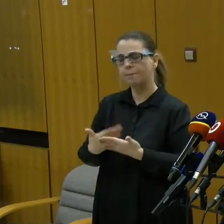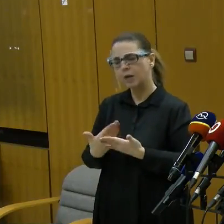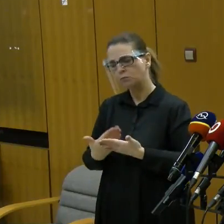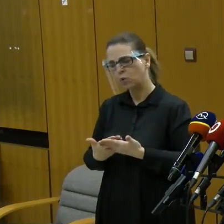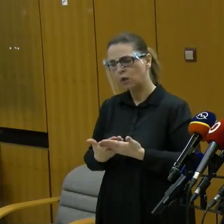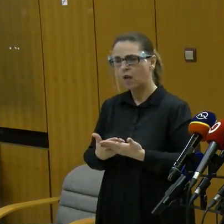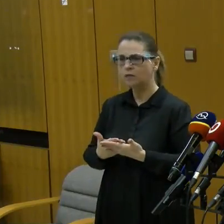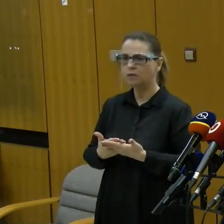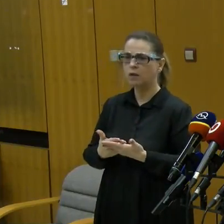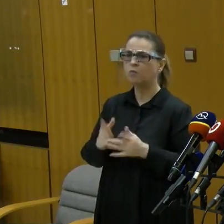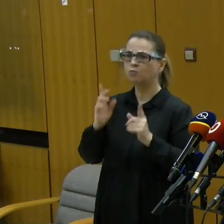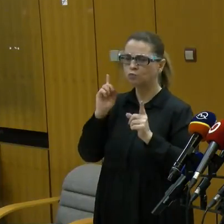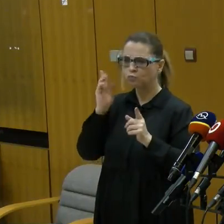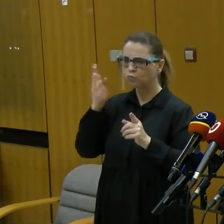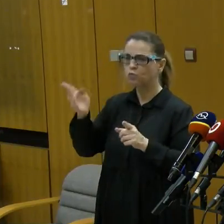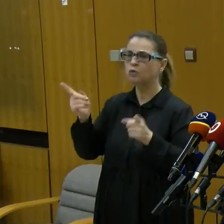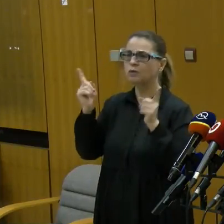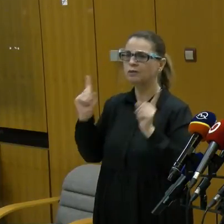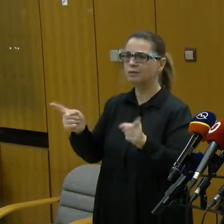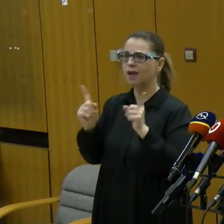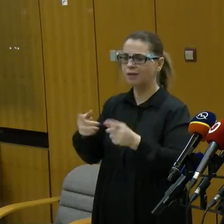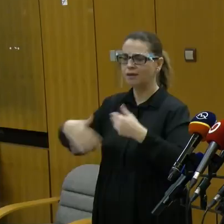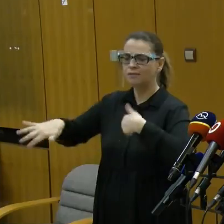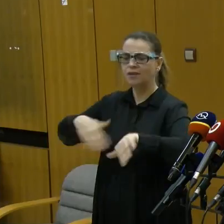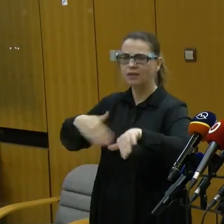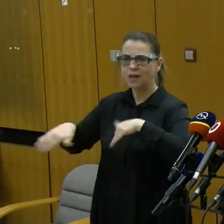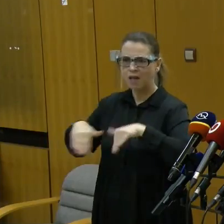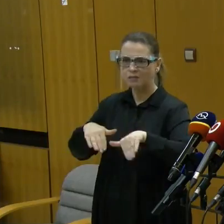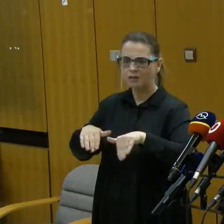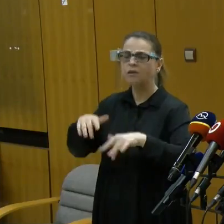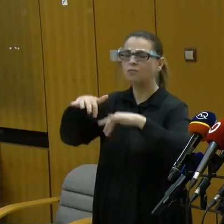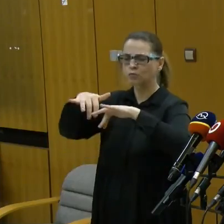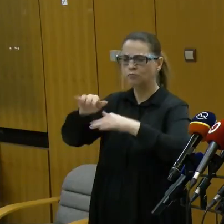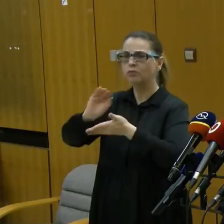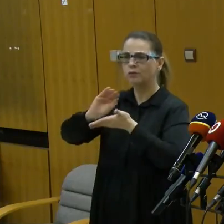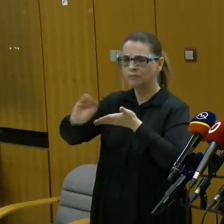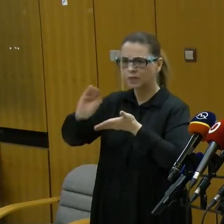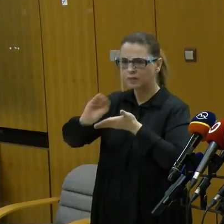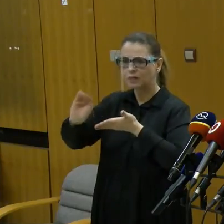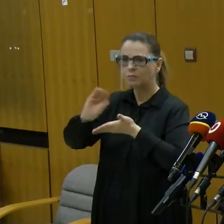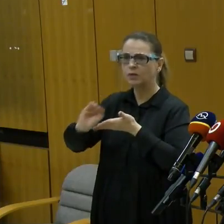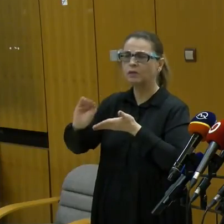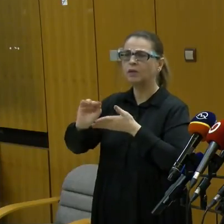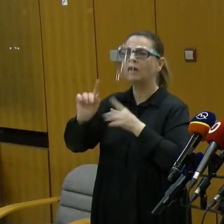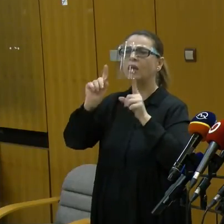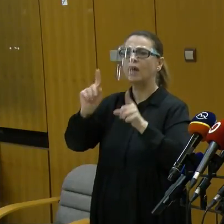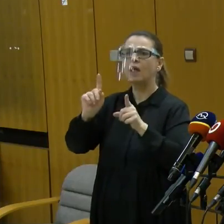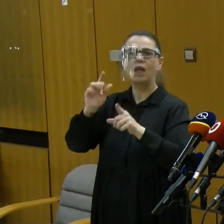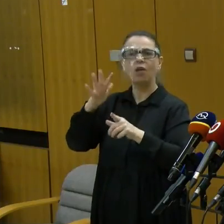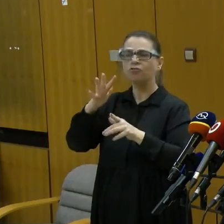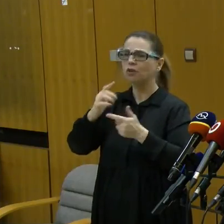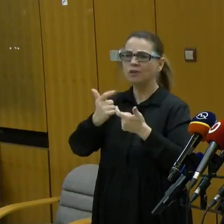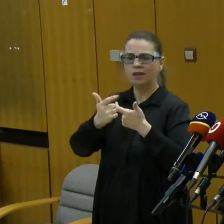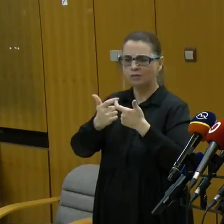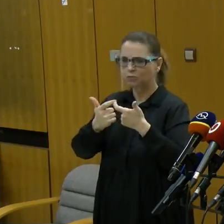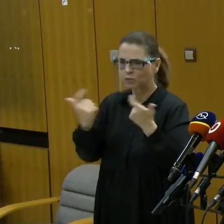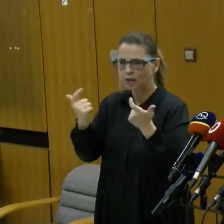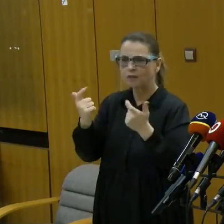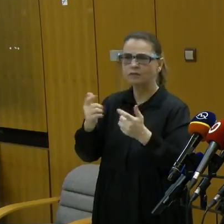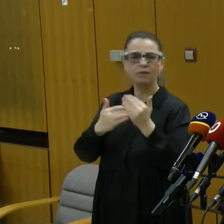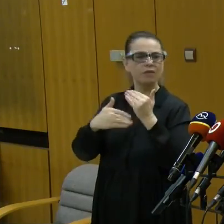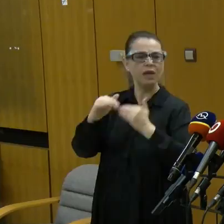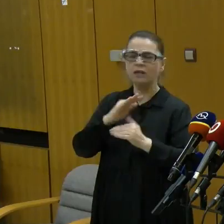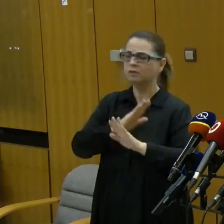Predpokladám, že to bude zákaz vychádzania s určitými výnimkami, o ktorých sme už aj rozprávali, ale nie sú ešte ujasnené, viac o nich